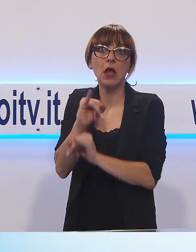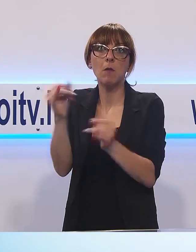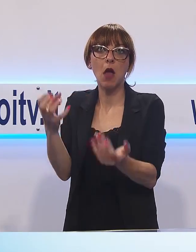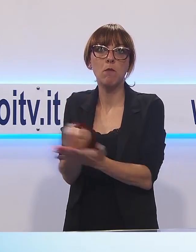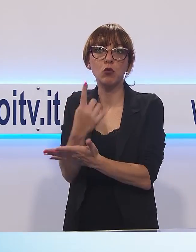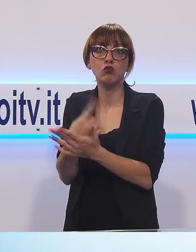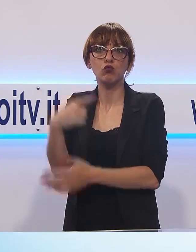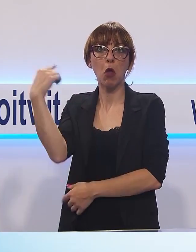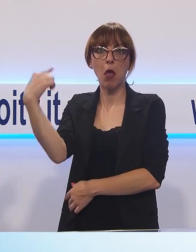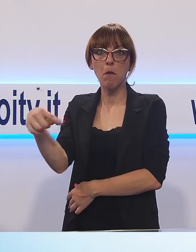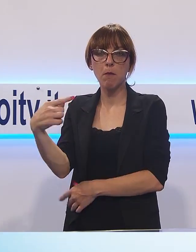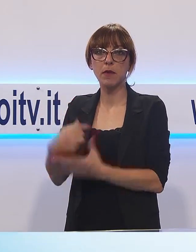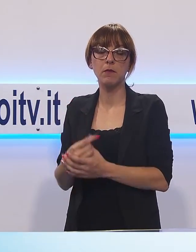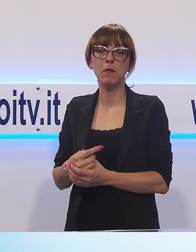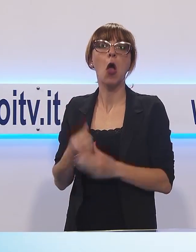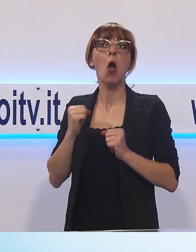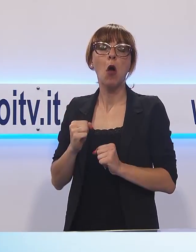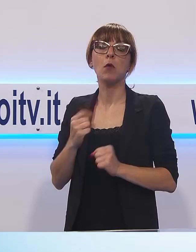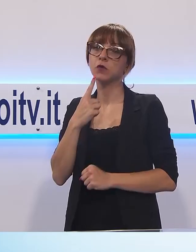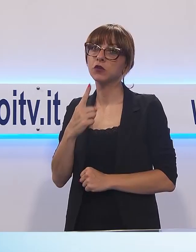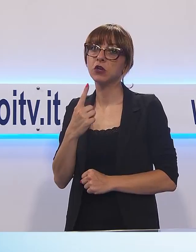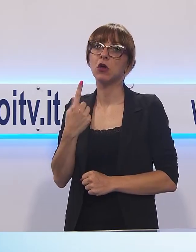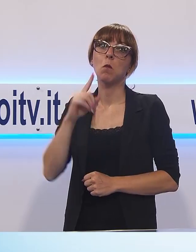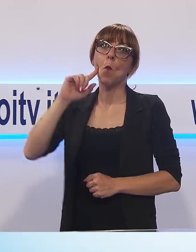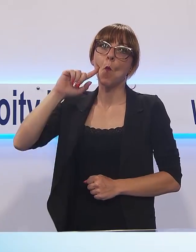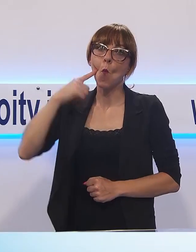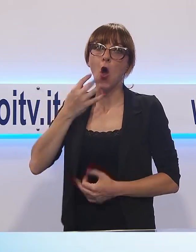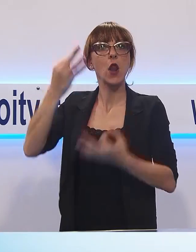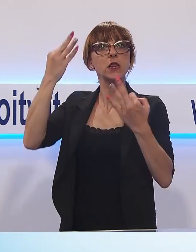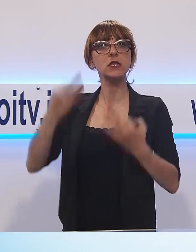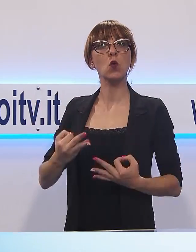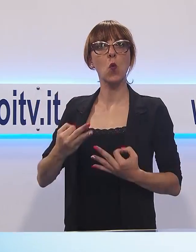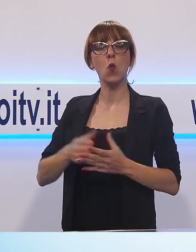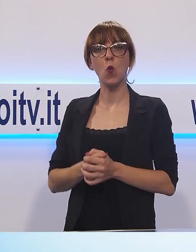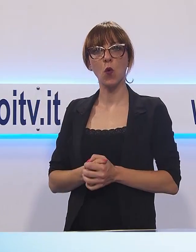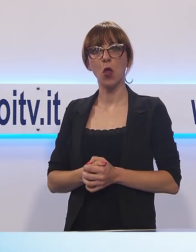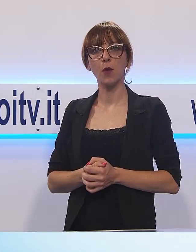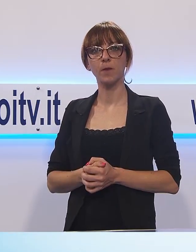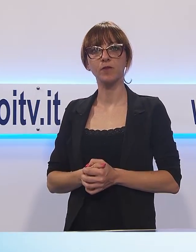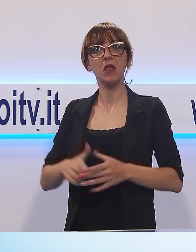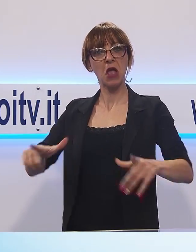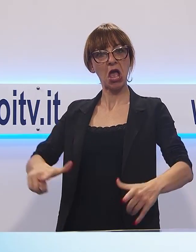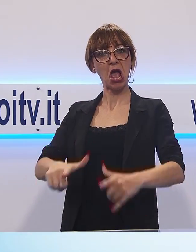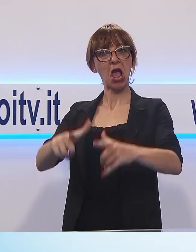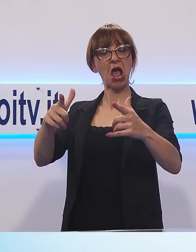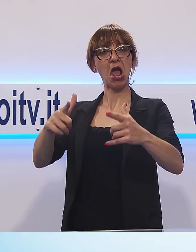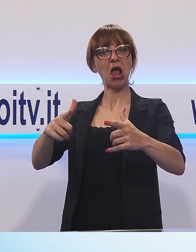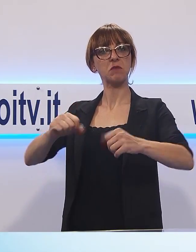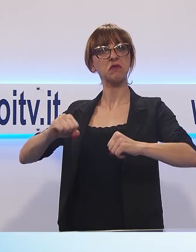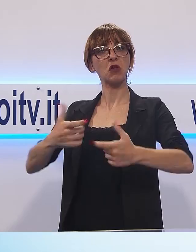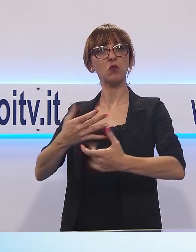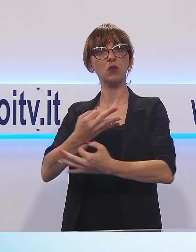che sarà buonissima anche se c'è più un mese, un mese e mezzo, i castagni stanno benissimo. È andata